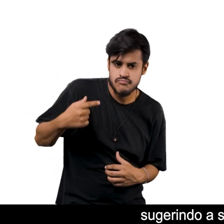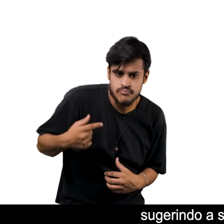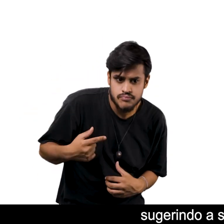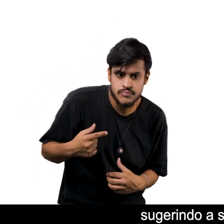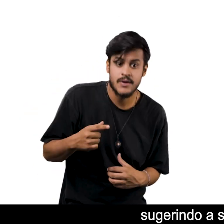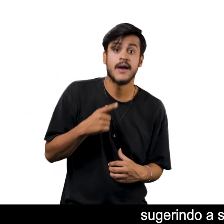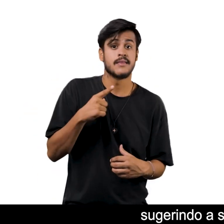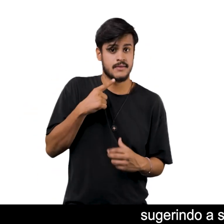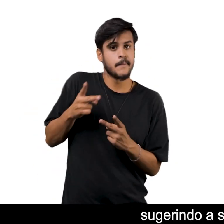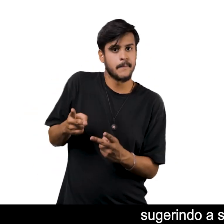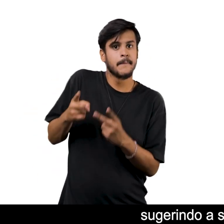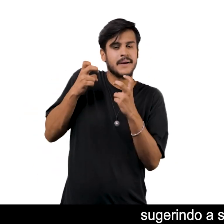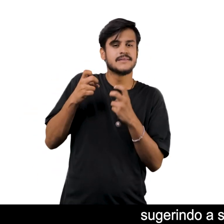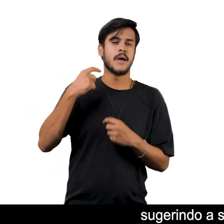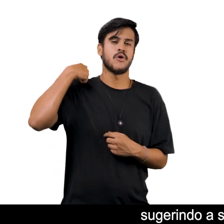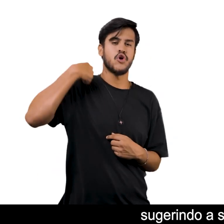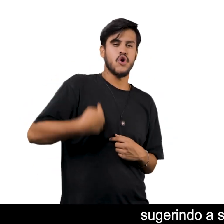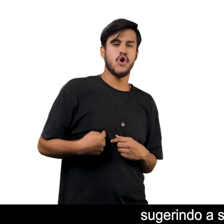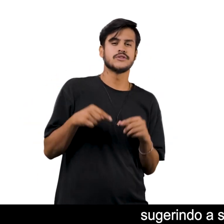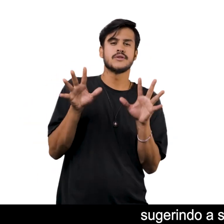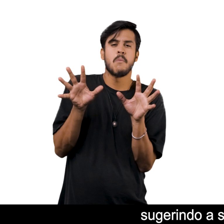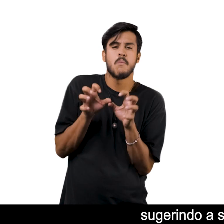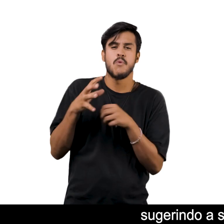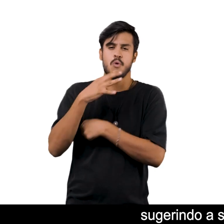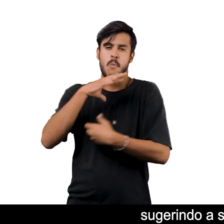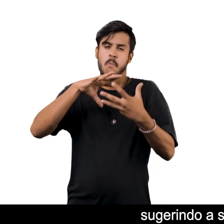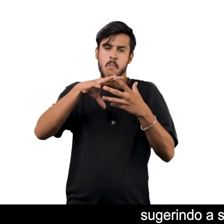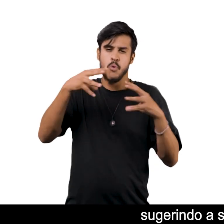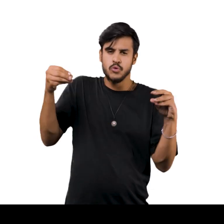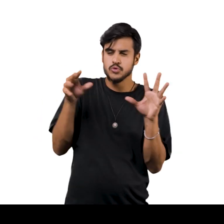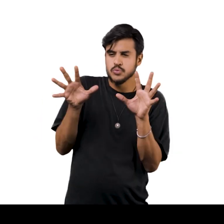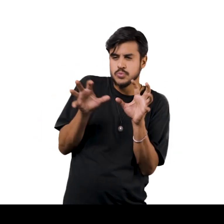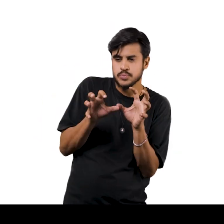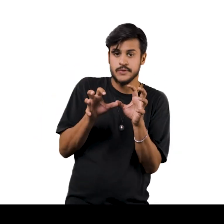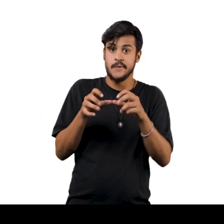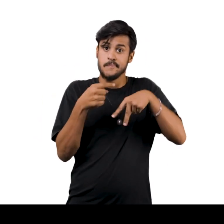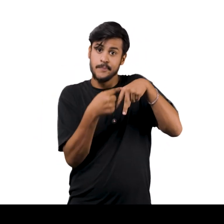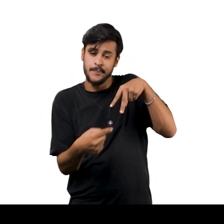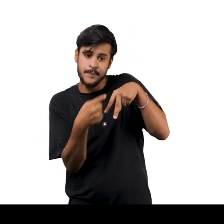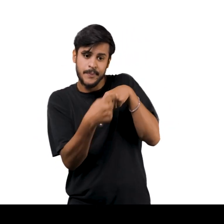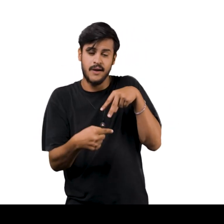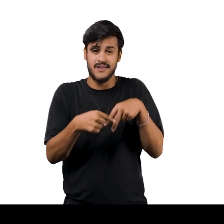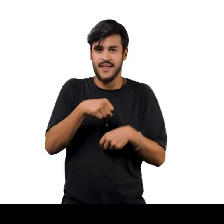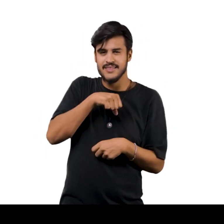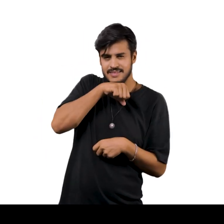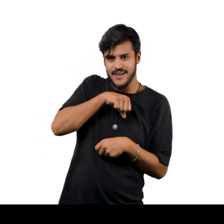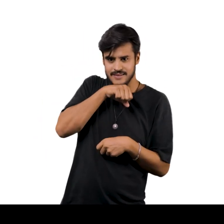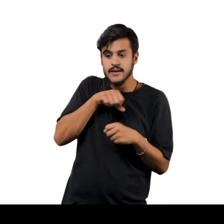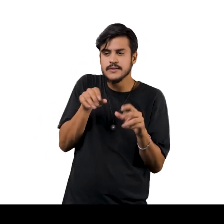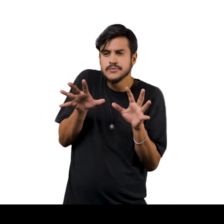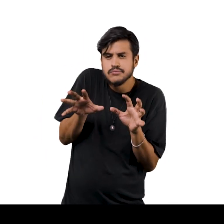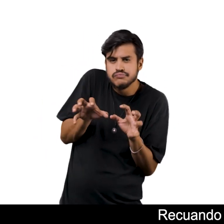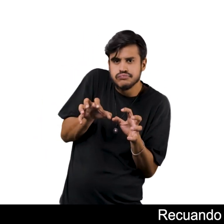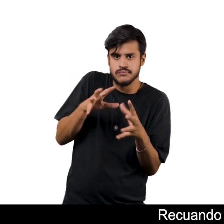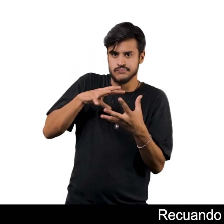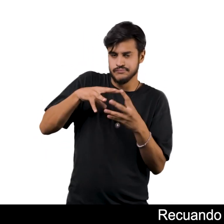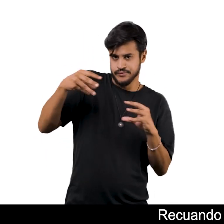Sugerindo a sutil contração da musculatura das costas Pernas e nádegas para o movimento